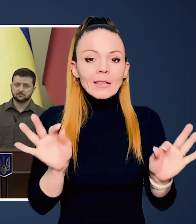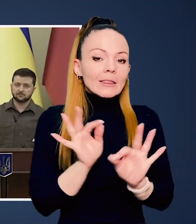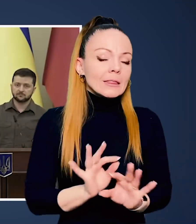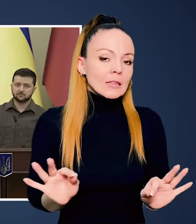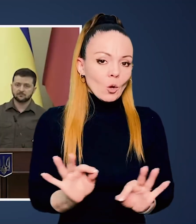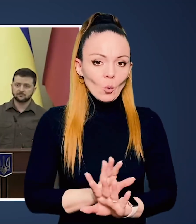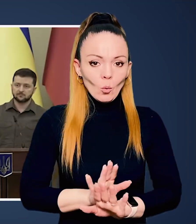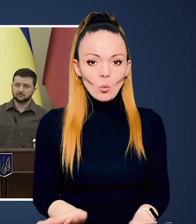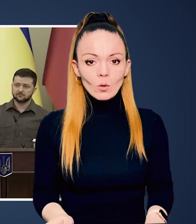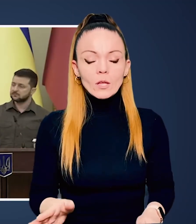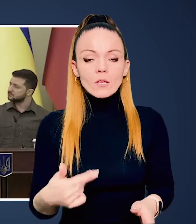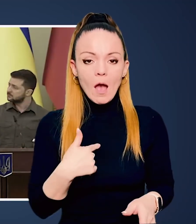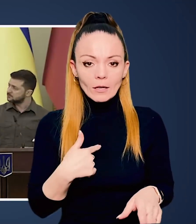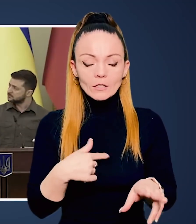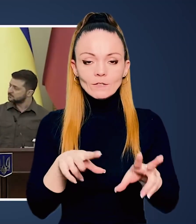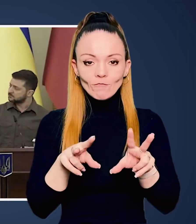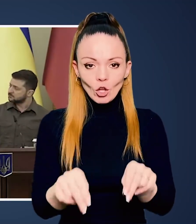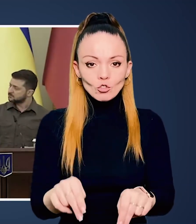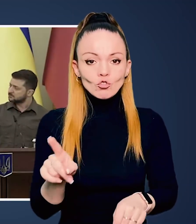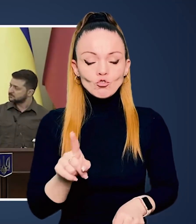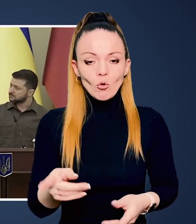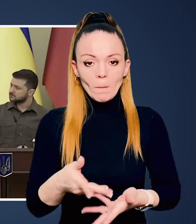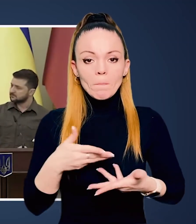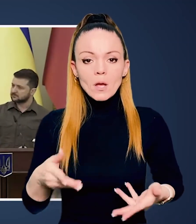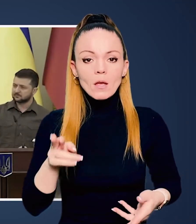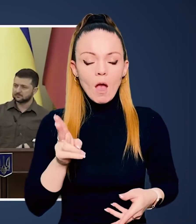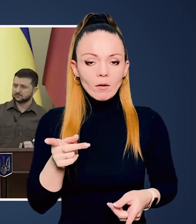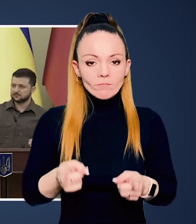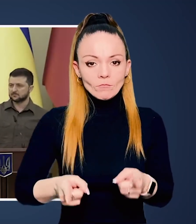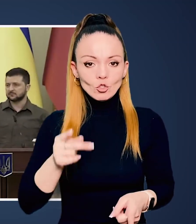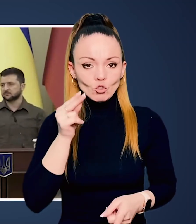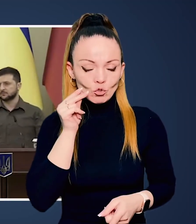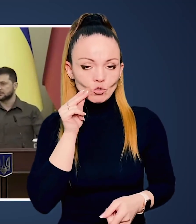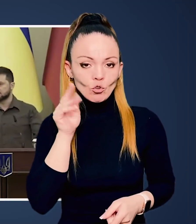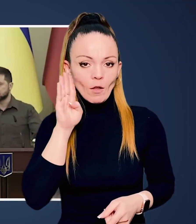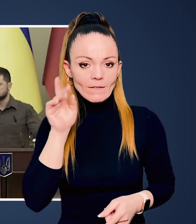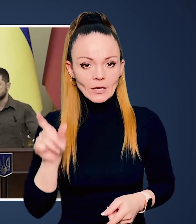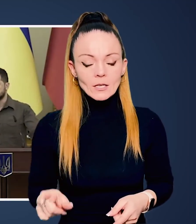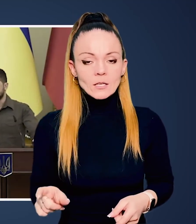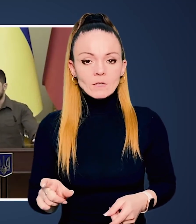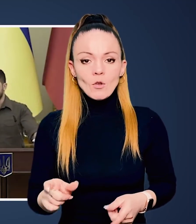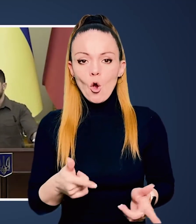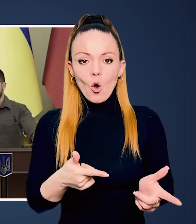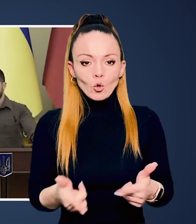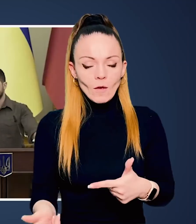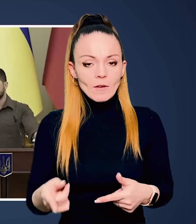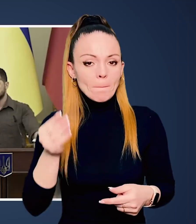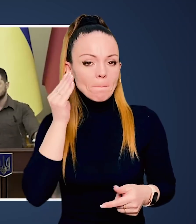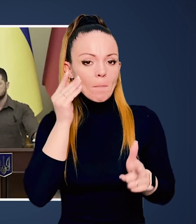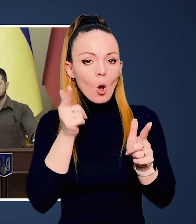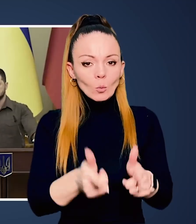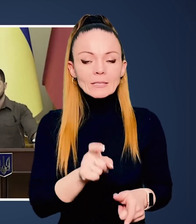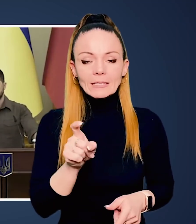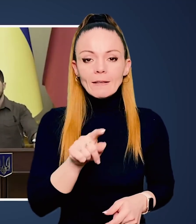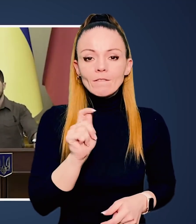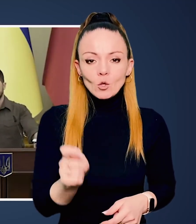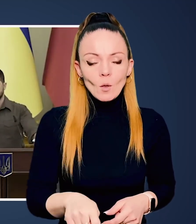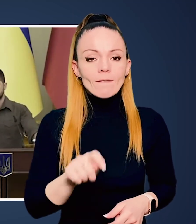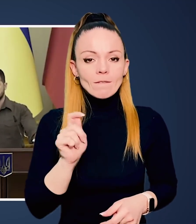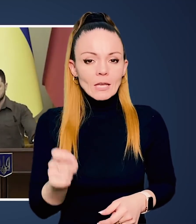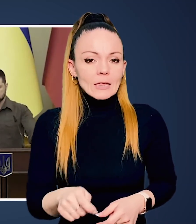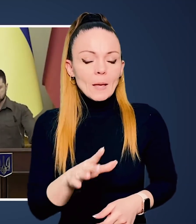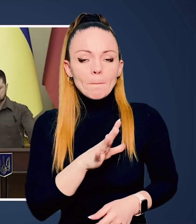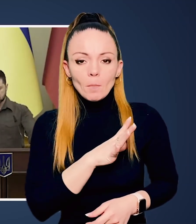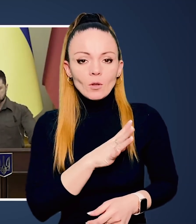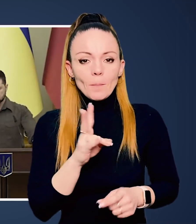ніколи. Я стверджу, що ми як чоловіки готові погодитися з